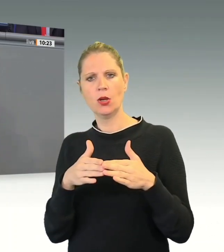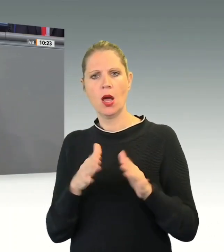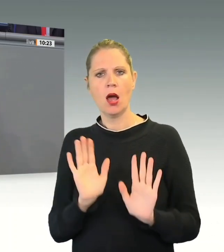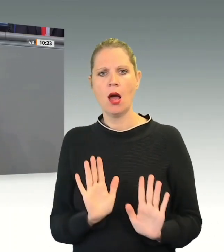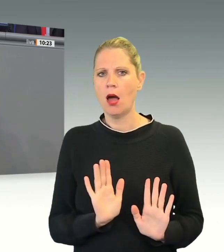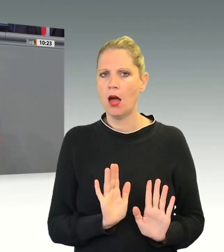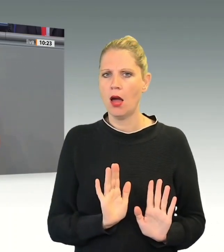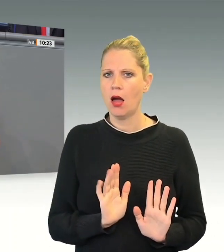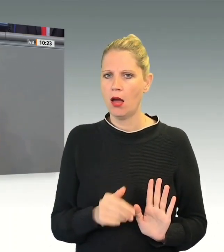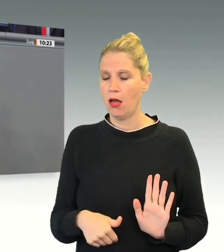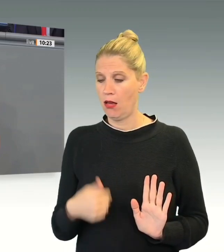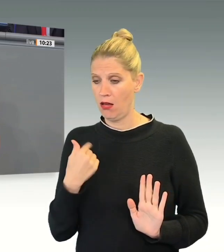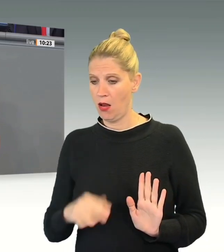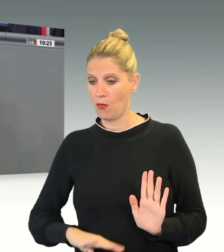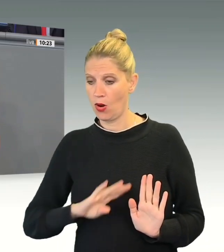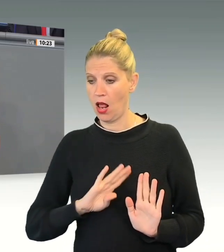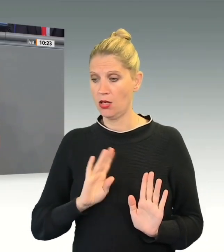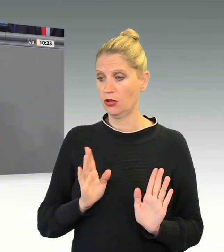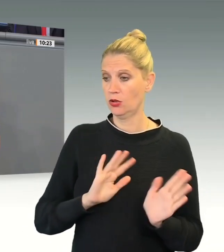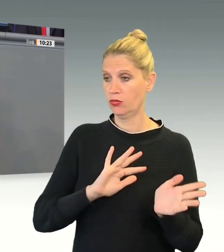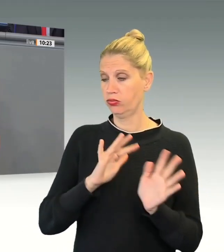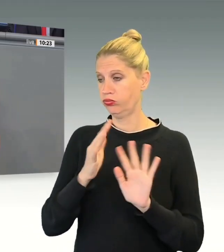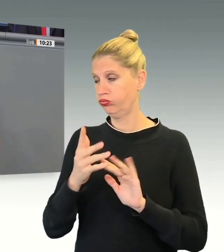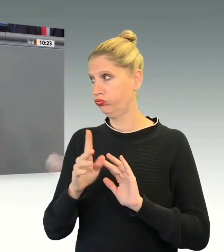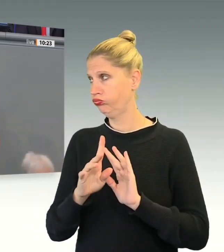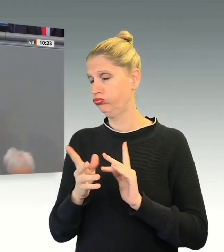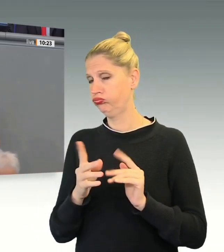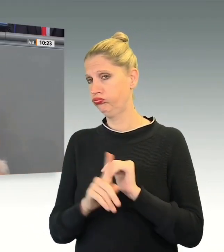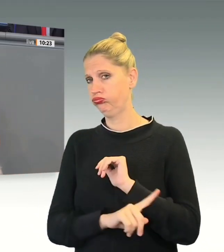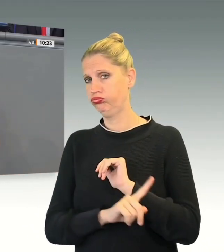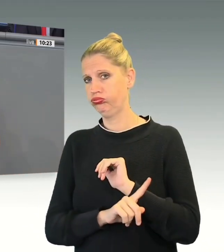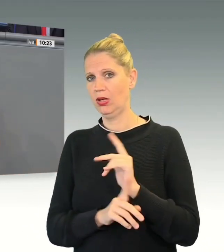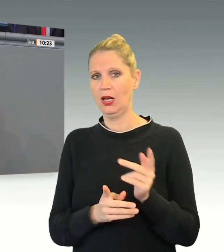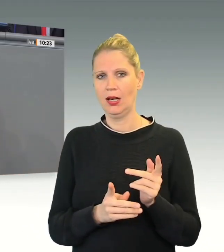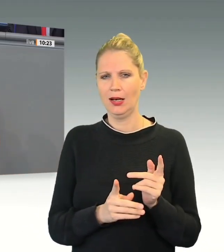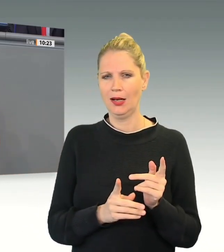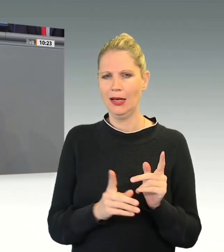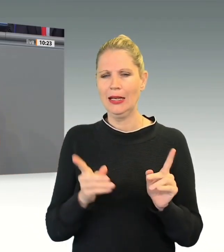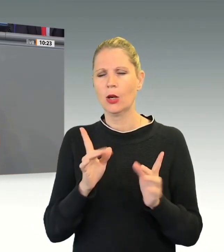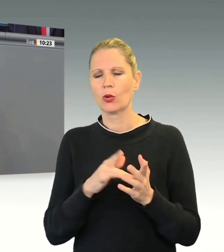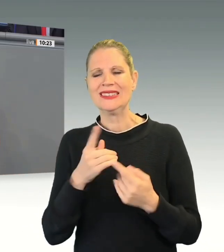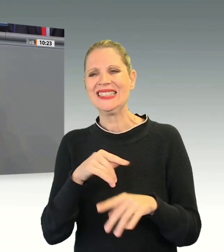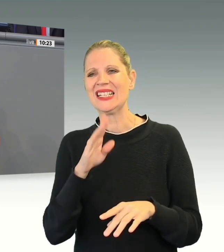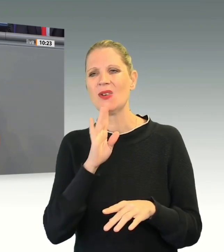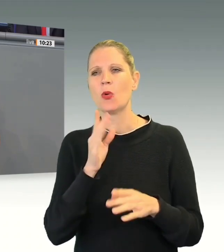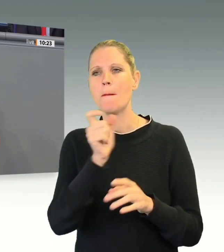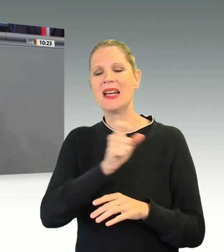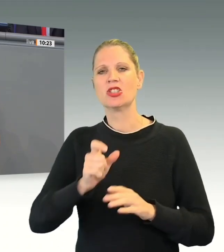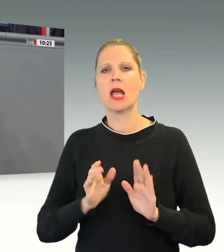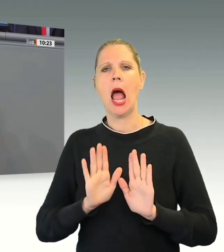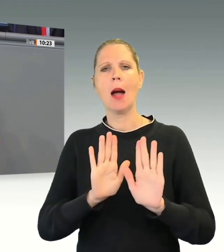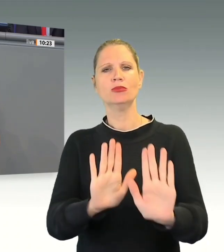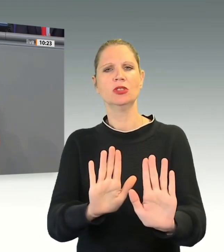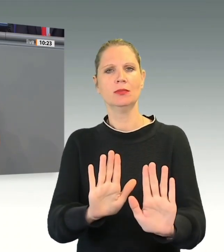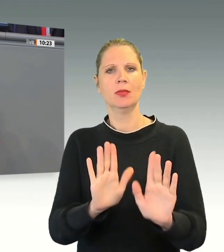trügen ja Schuld dafür, dass nicht genügend Menschen abgeschoben würden, dann stelle ich ganz nüchtern fest, ich muss das nicht mal